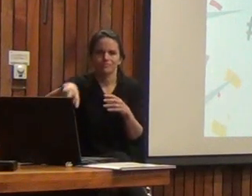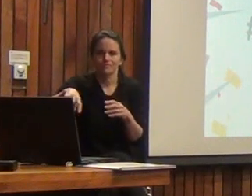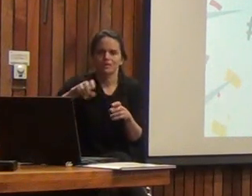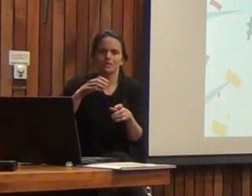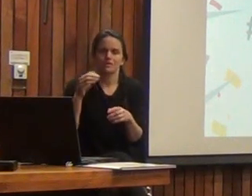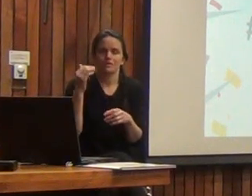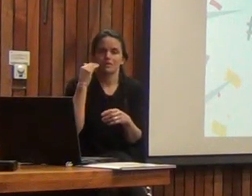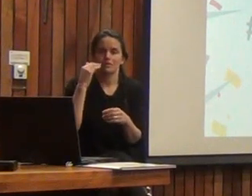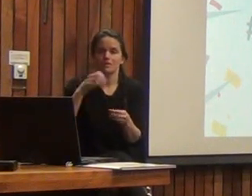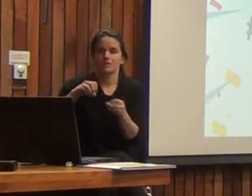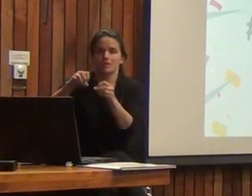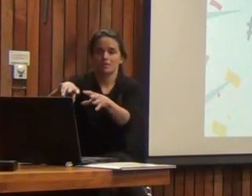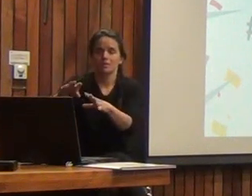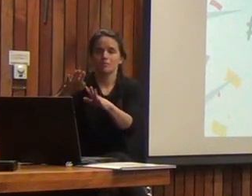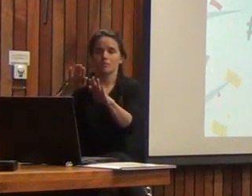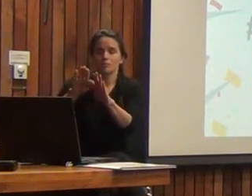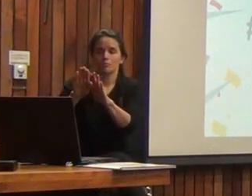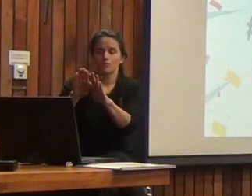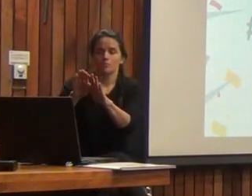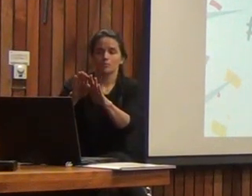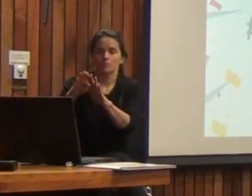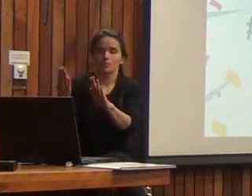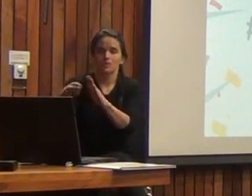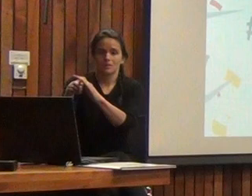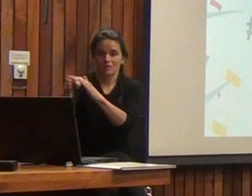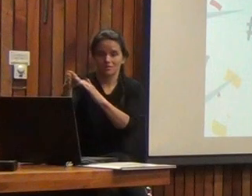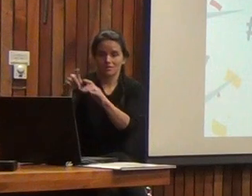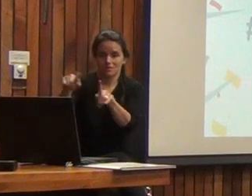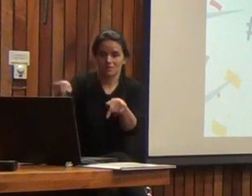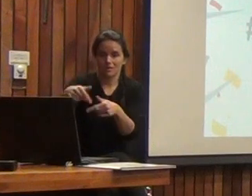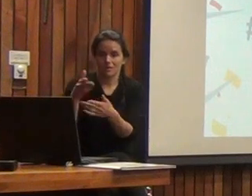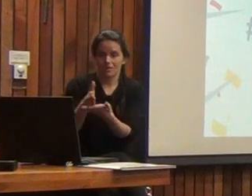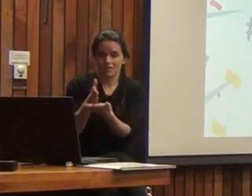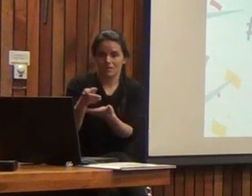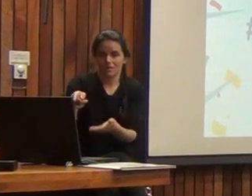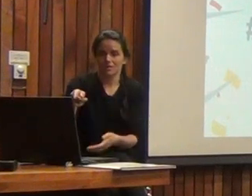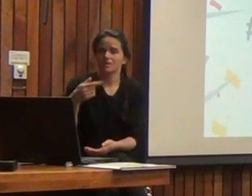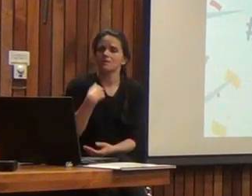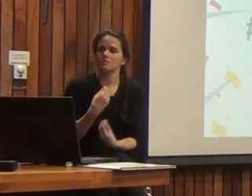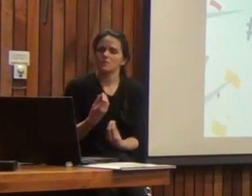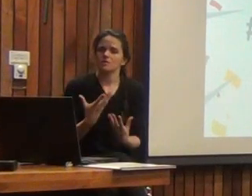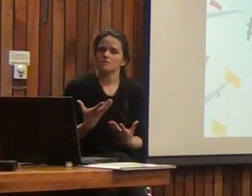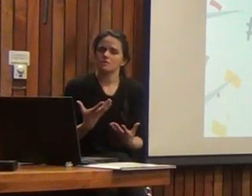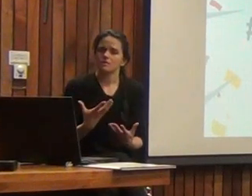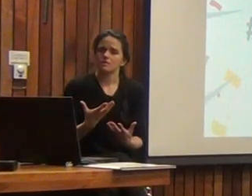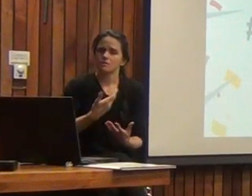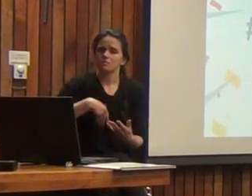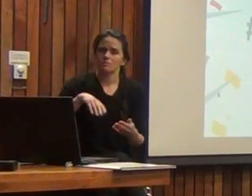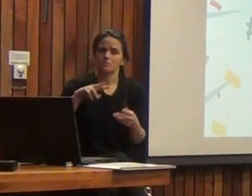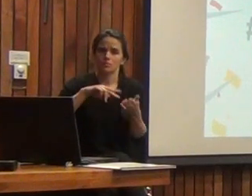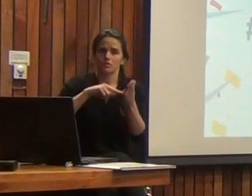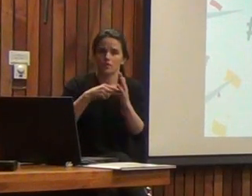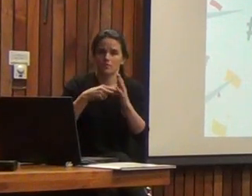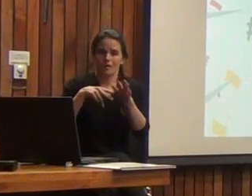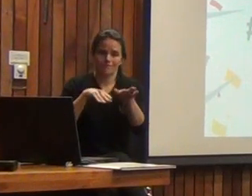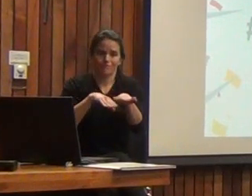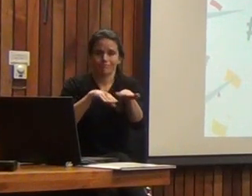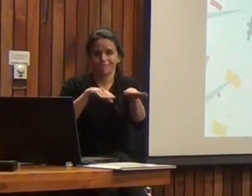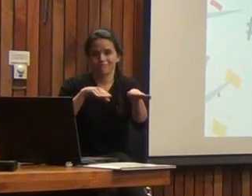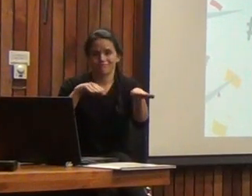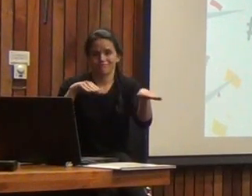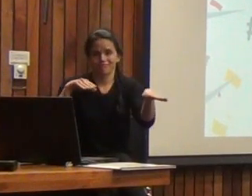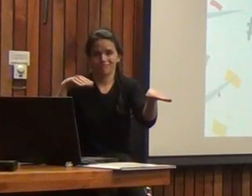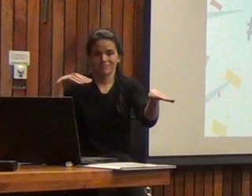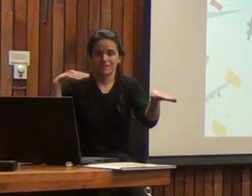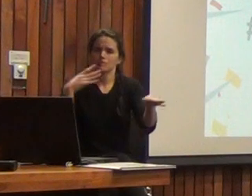nos bajamos para dejarlos en la puerta de la sala de clases, y finalmente lo que ocurre son estos problemas de tráfico. Y eso se